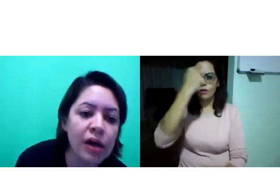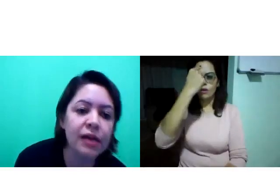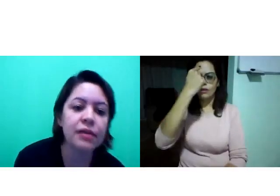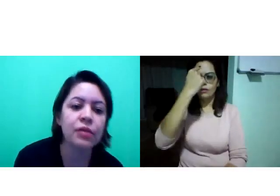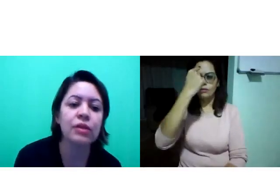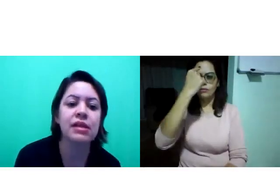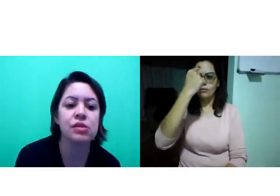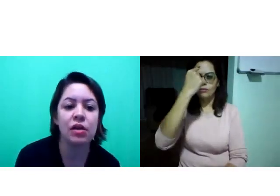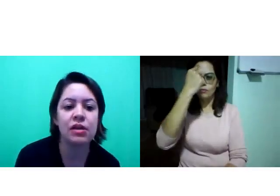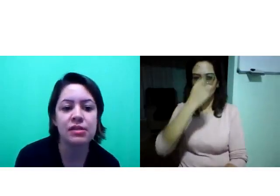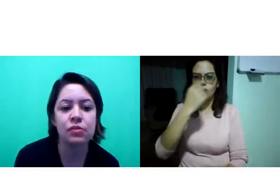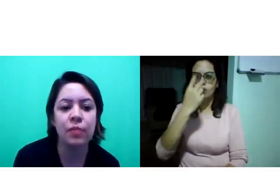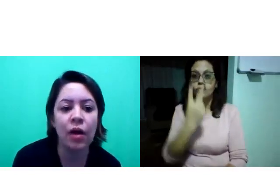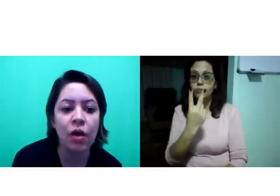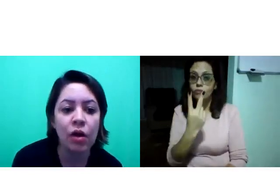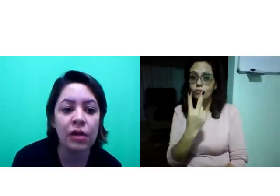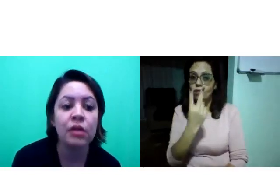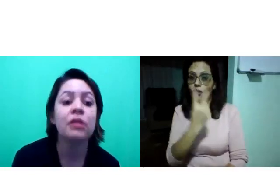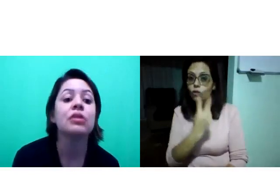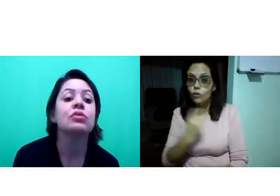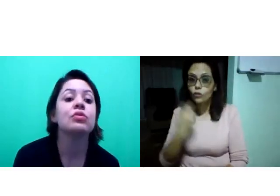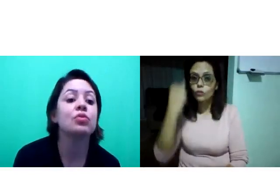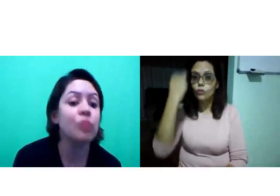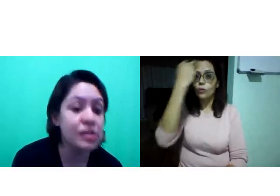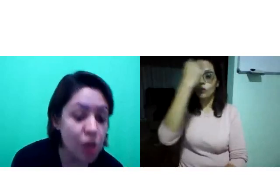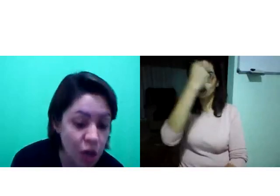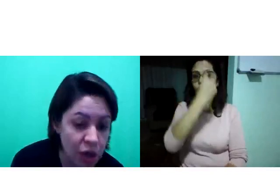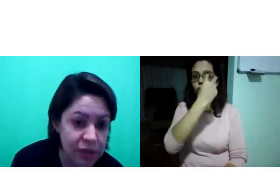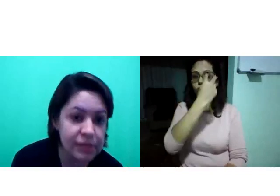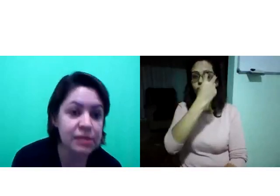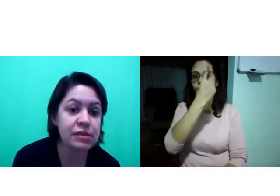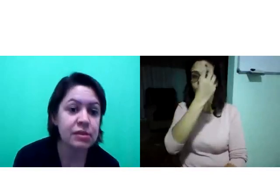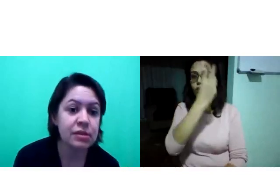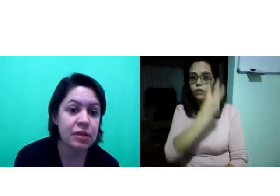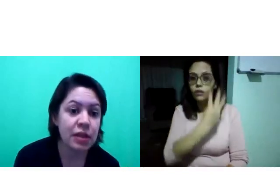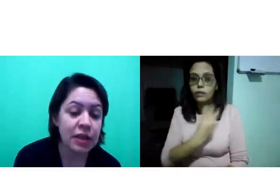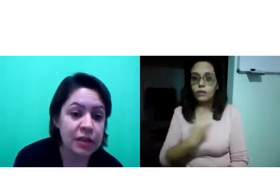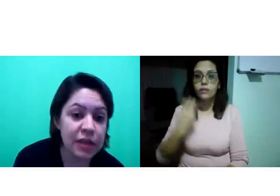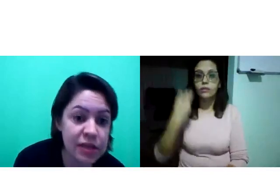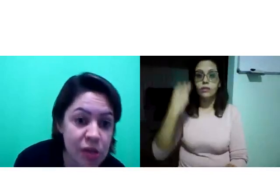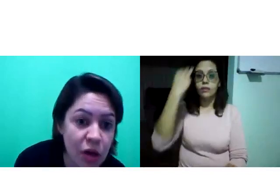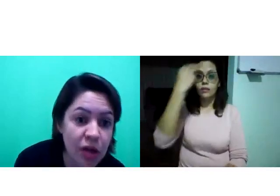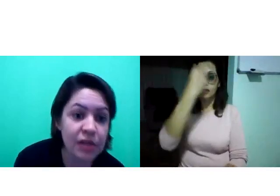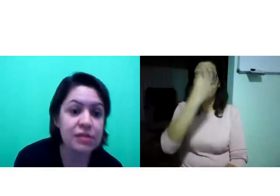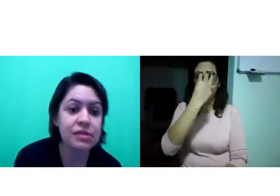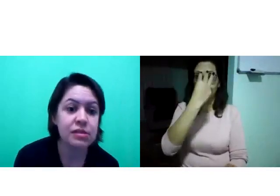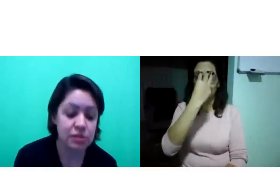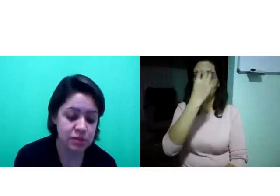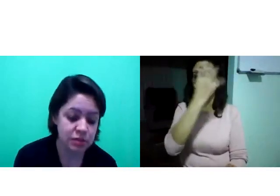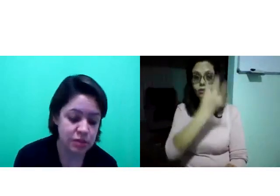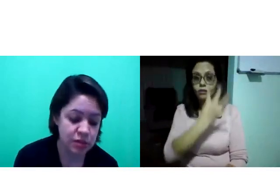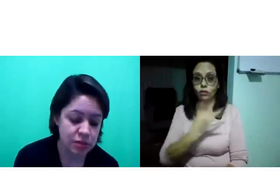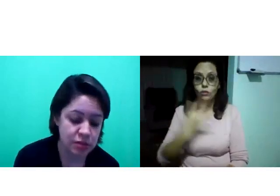hora, quantas horas? Uma hora, duas horas, três horas,